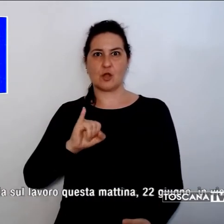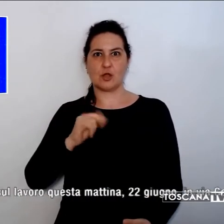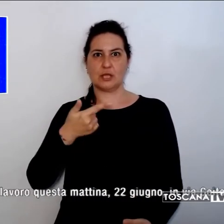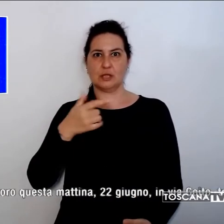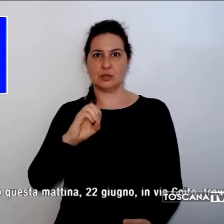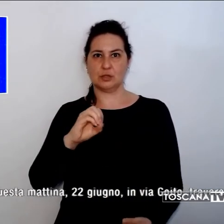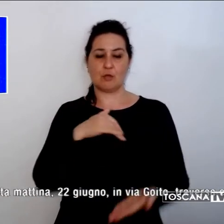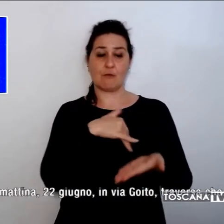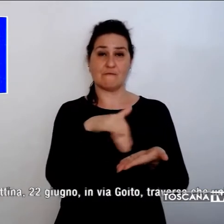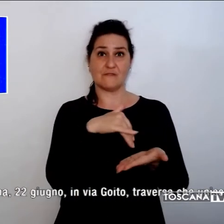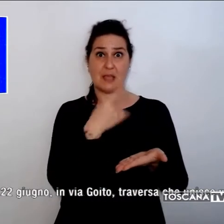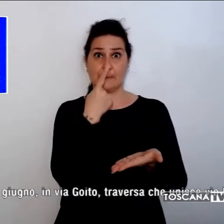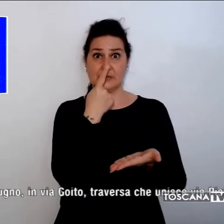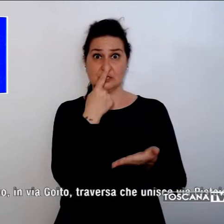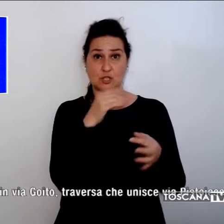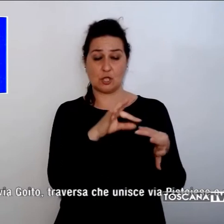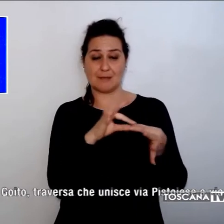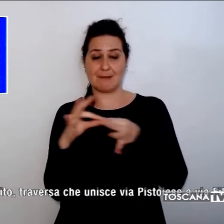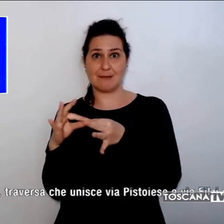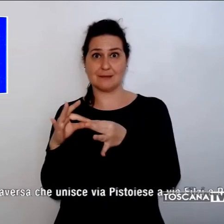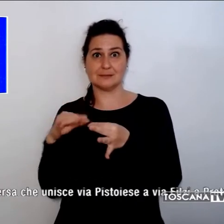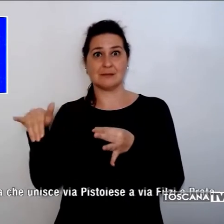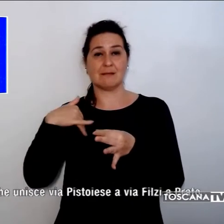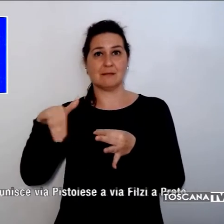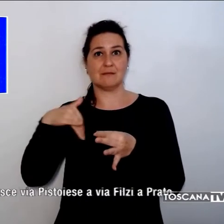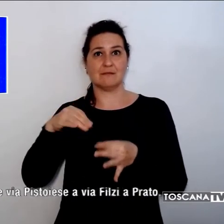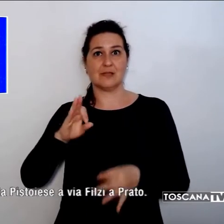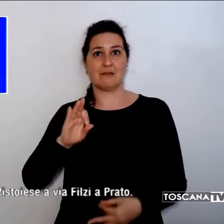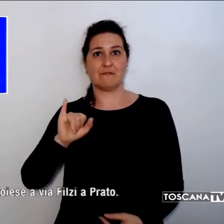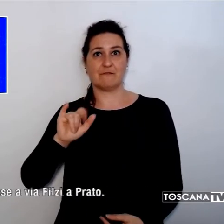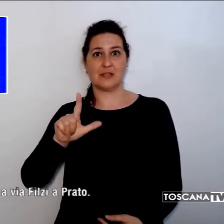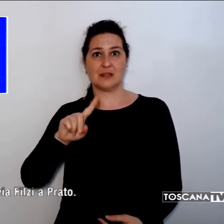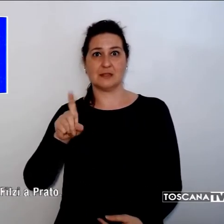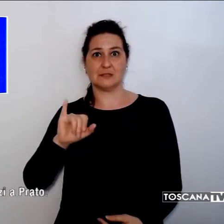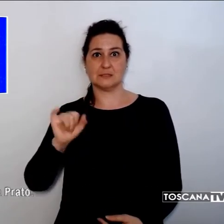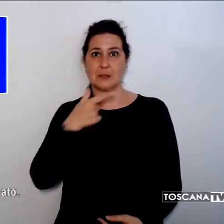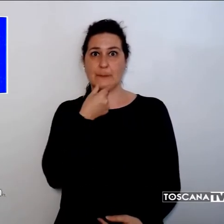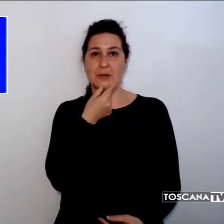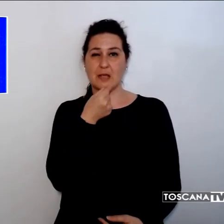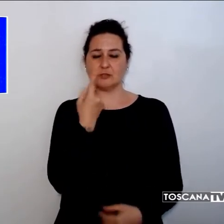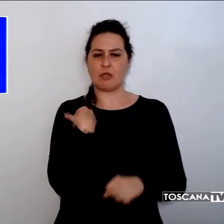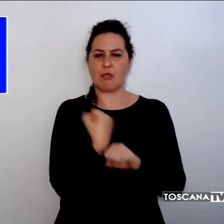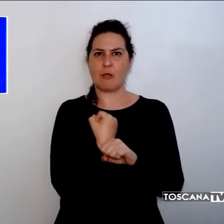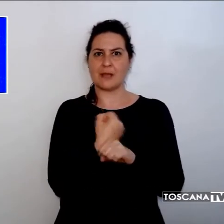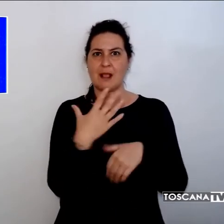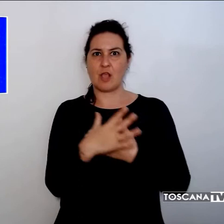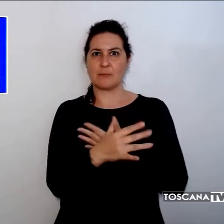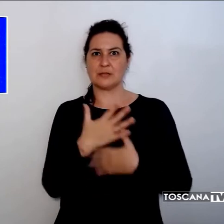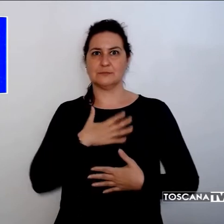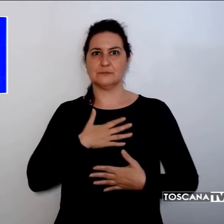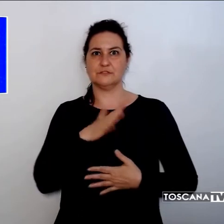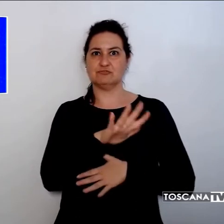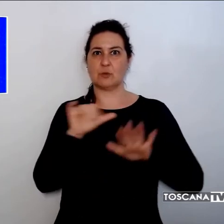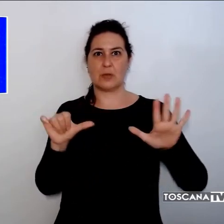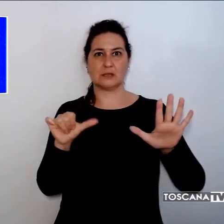Pistoiese a via Filzi a Prato. Un operaio albanese di 56 anni è morto